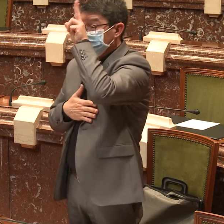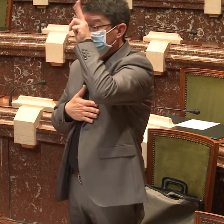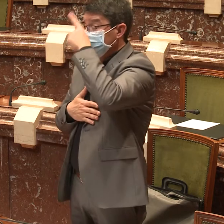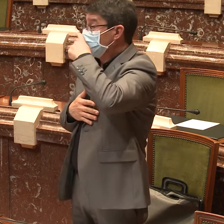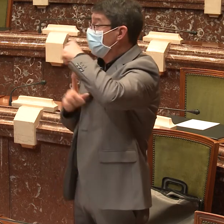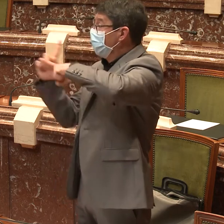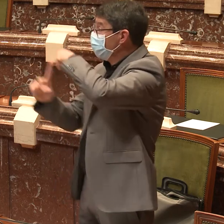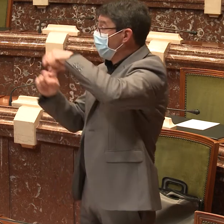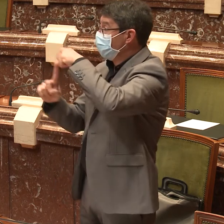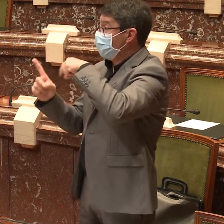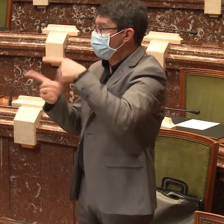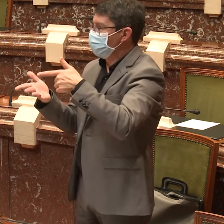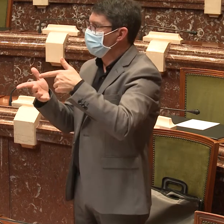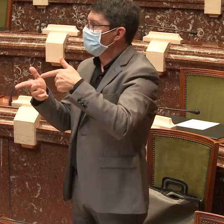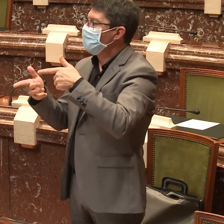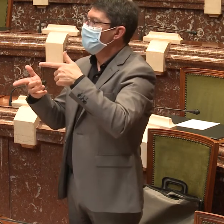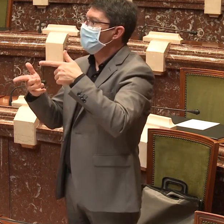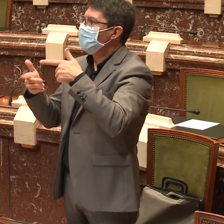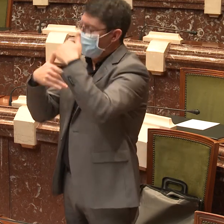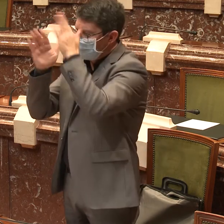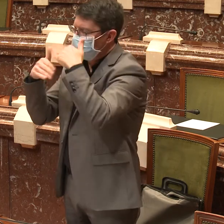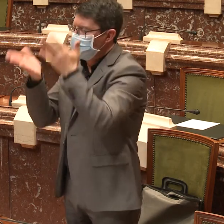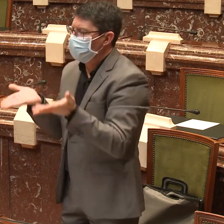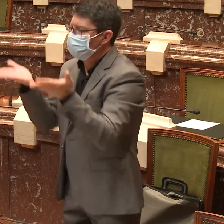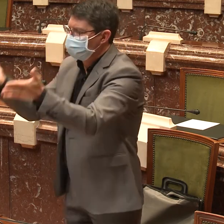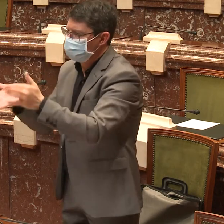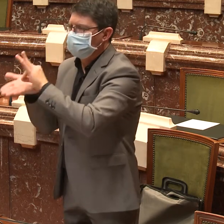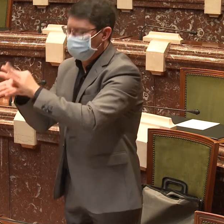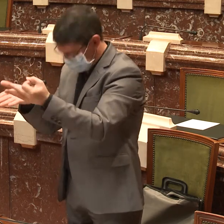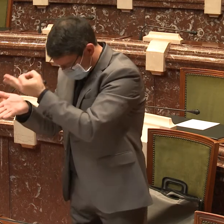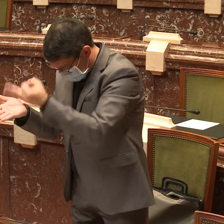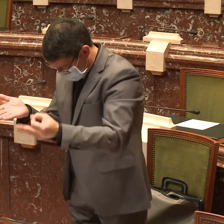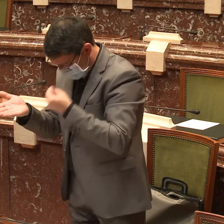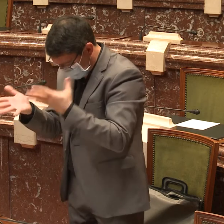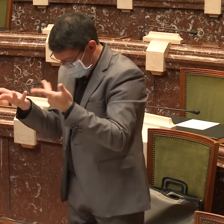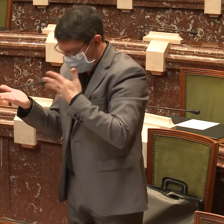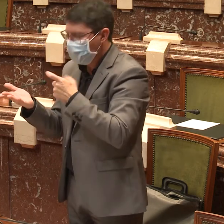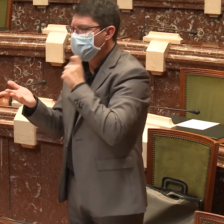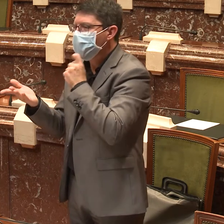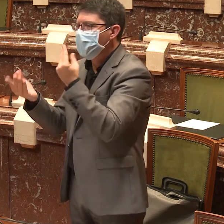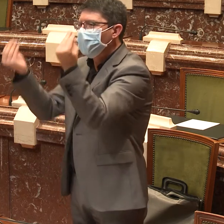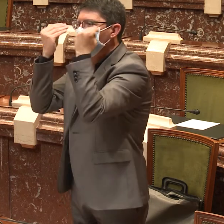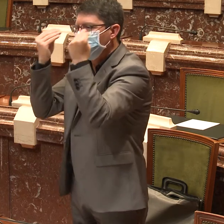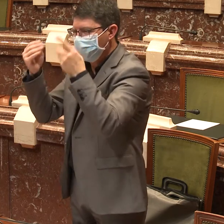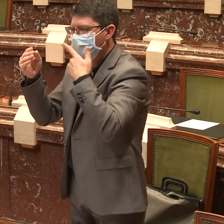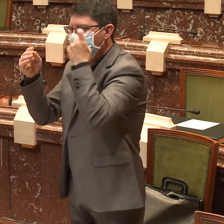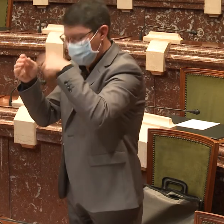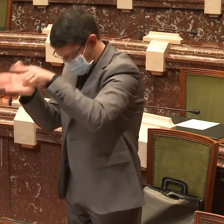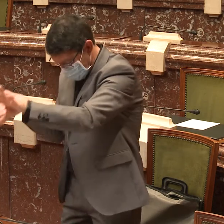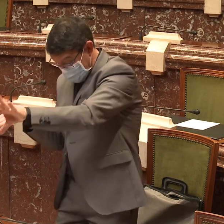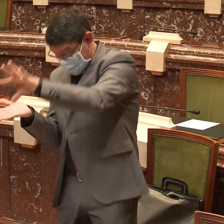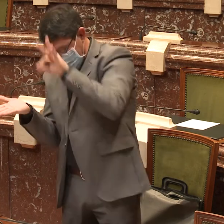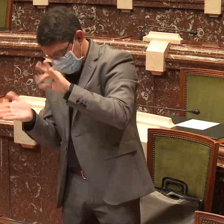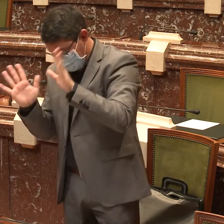En el ámbito educativo, nos preocupa que año tras año sigan siendo insuficientes el número de intérpretes necesarios para recibir la